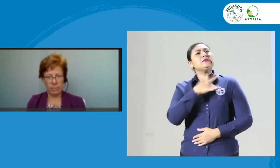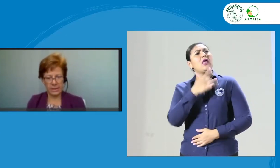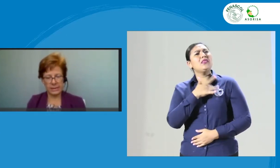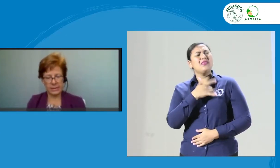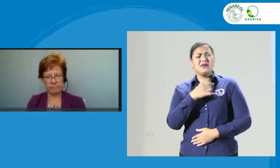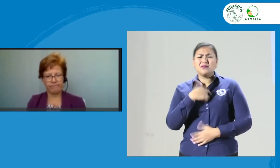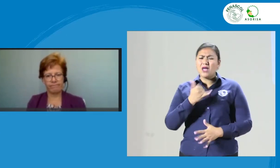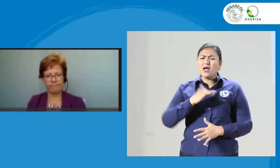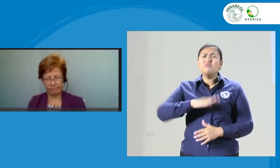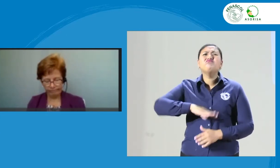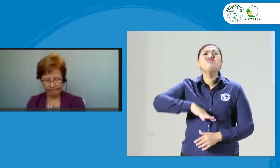nada más.